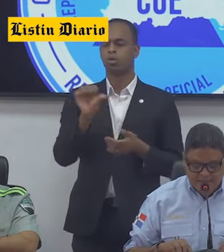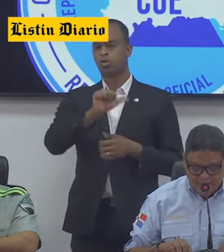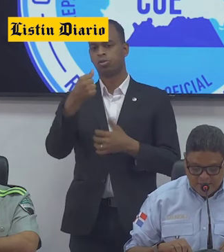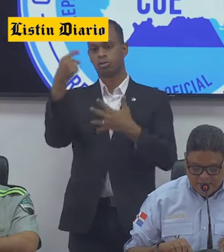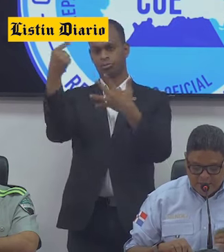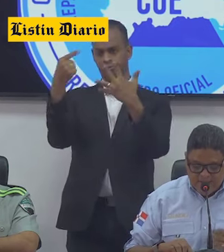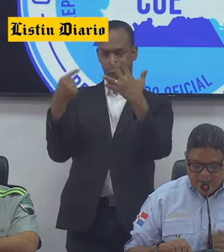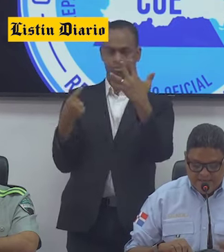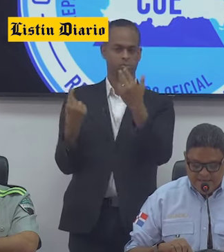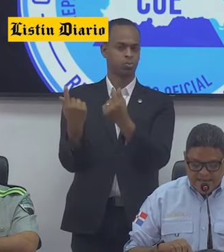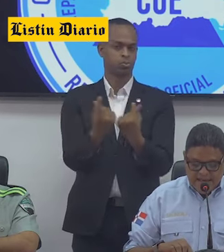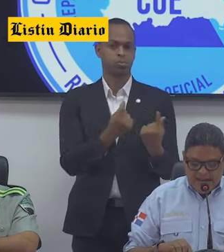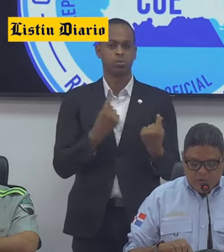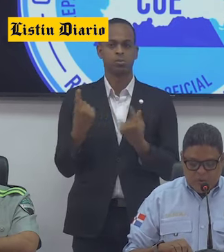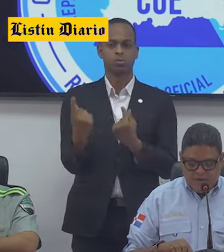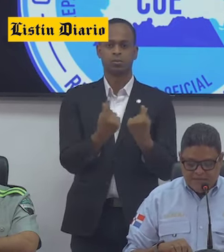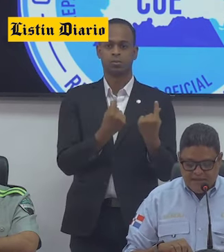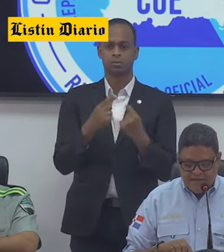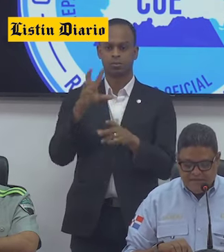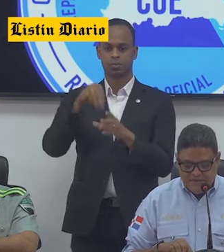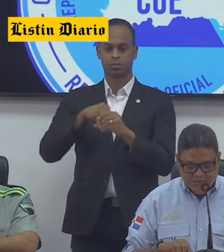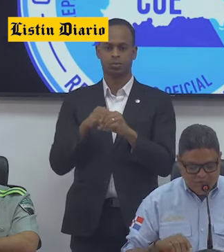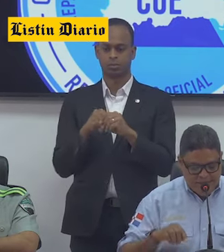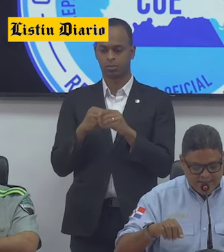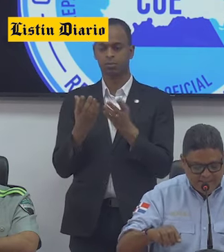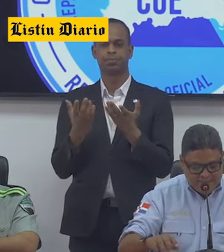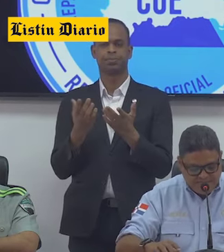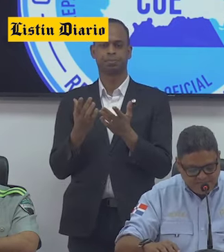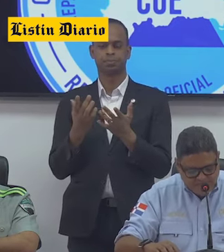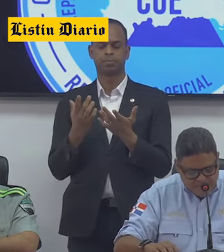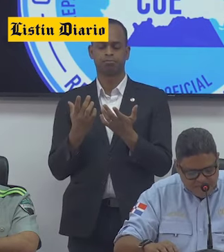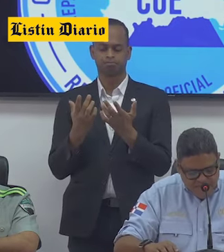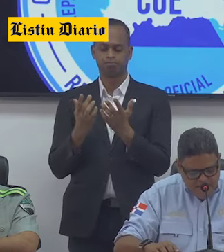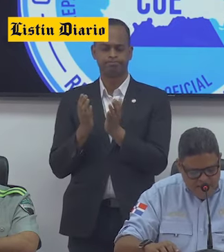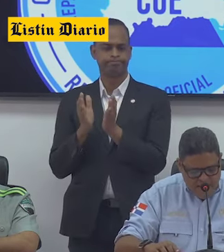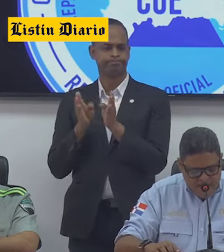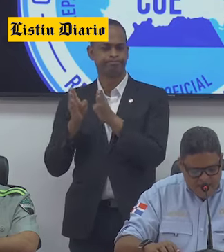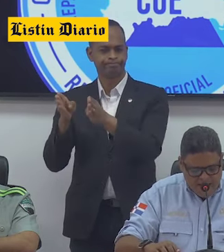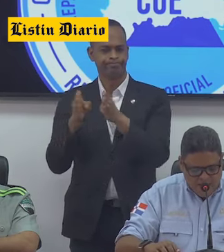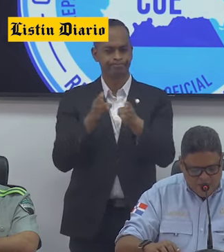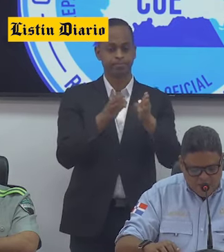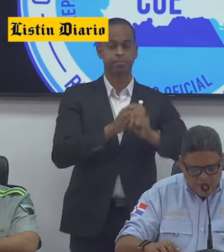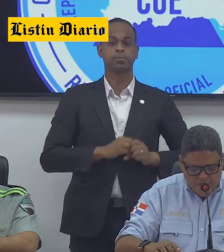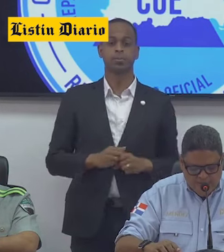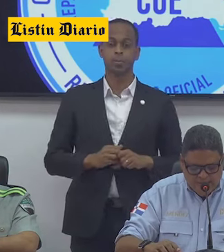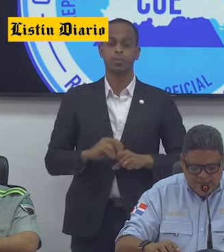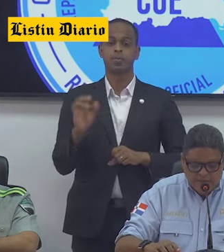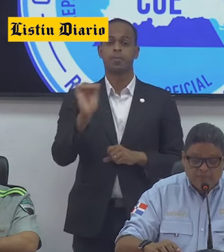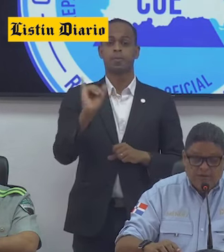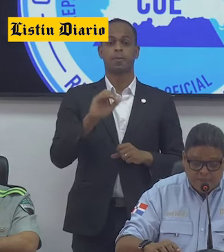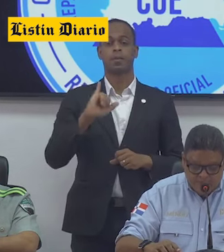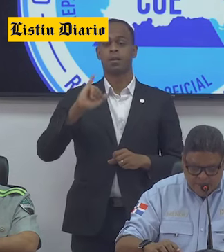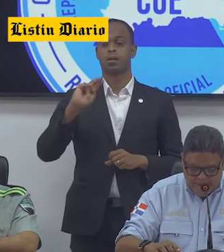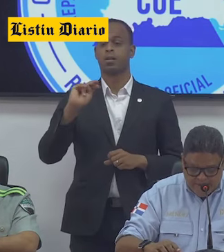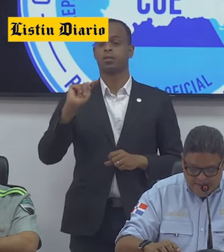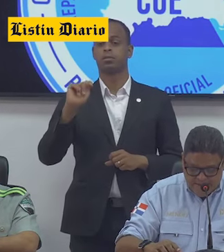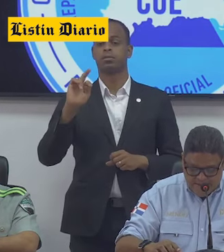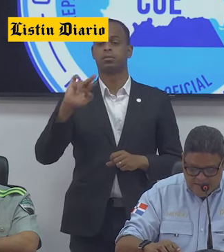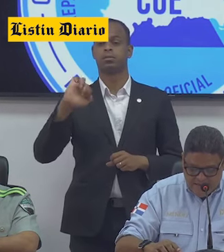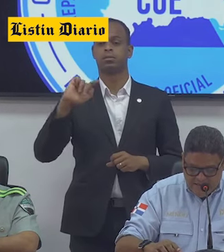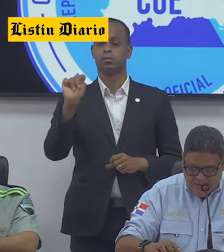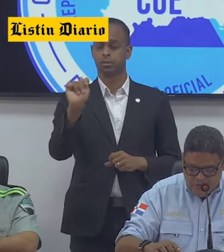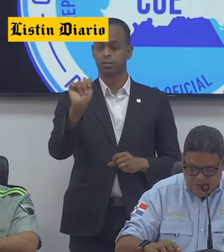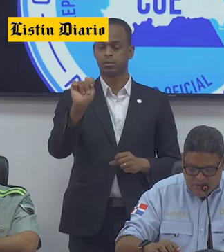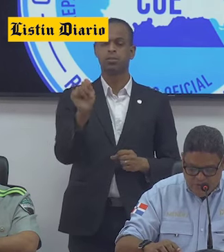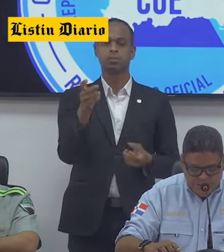entre otras actividades en autopista y vías troncales. El Instituto Nacional de Tránsito y Transporte Terrestre,